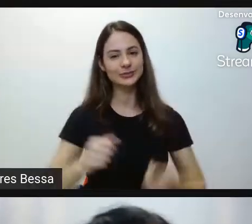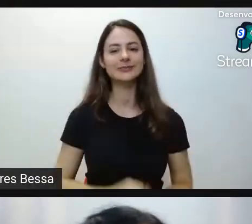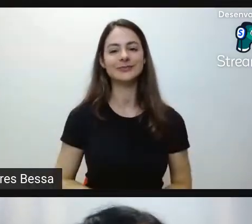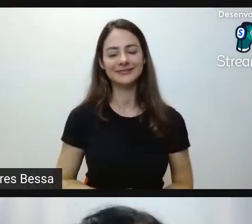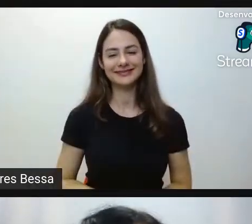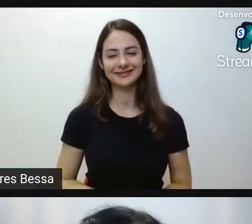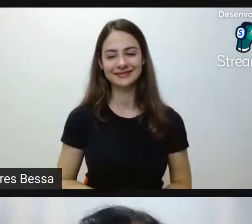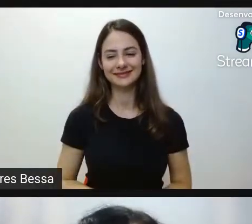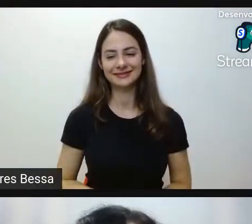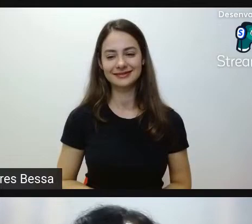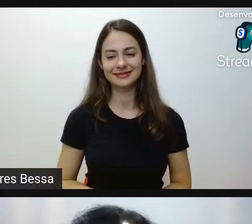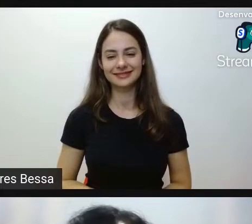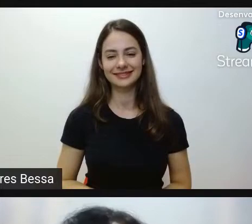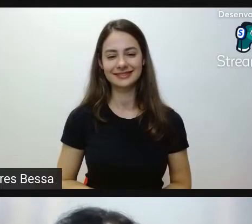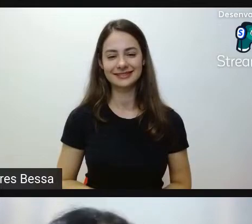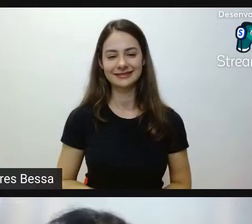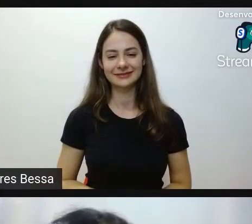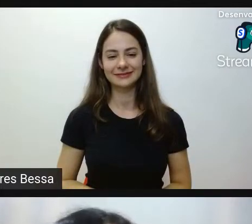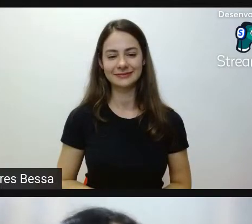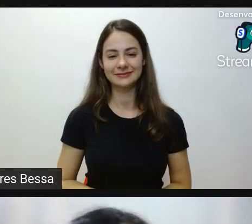galera. Podemos desligar. Obrigada. Lu, pode desligar.